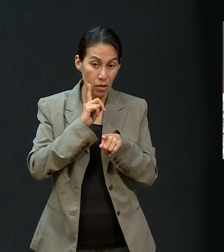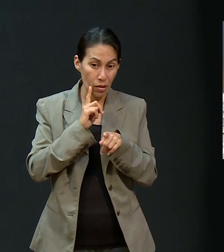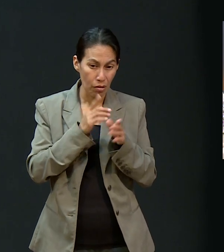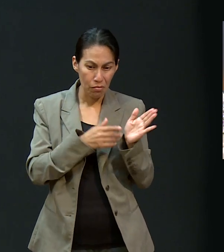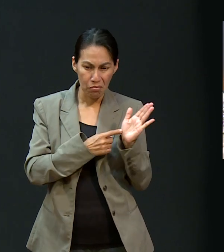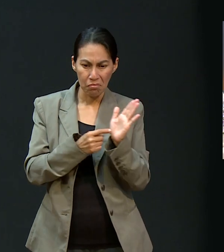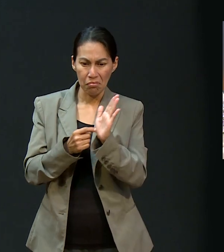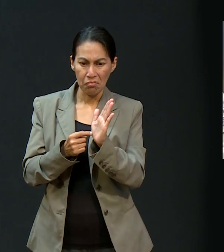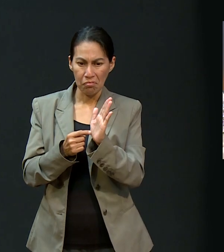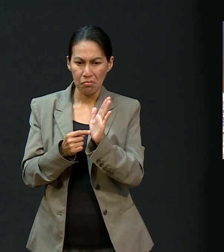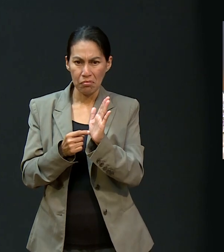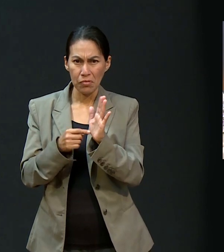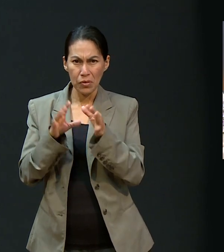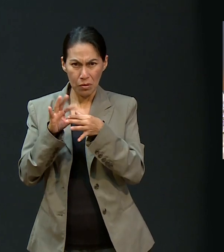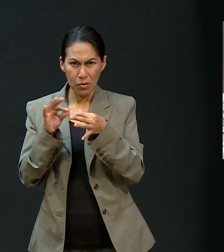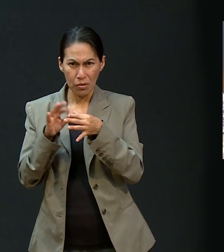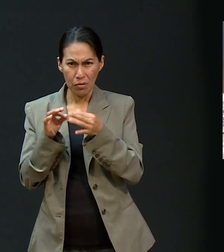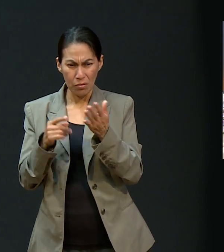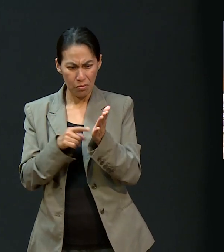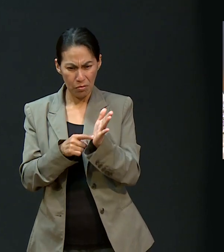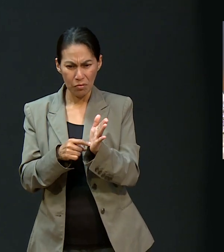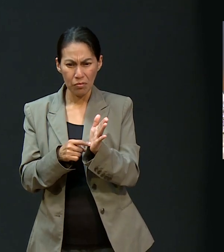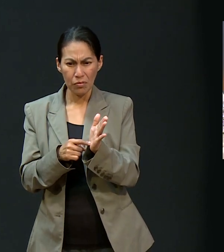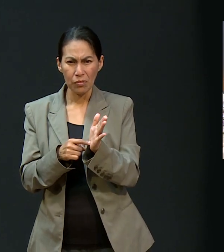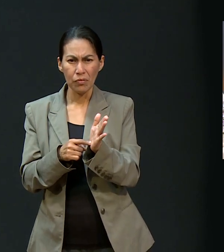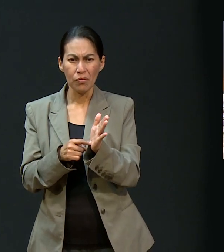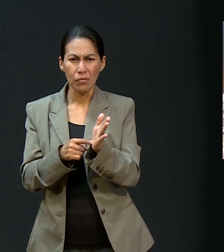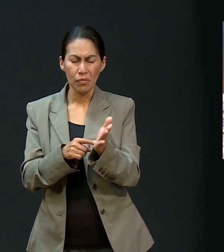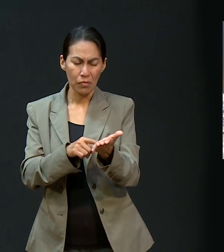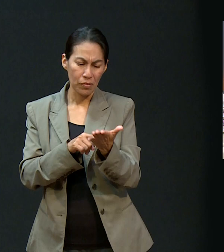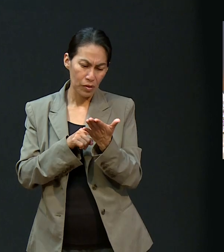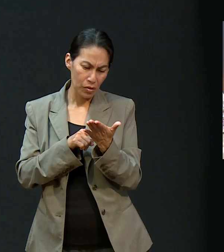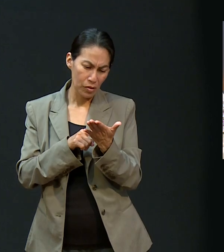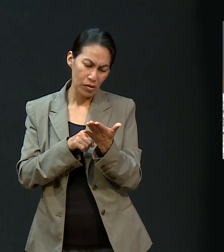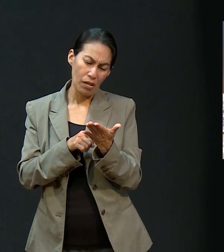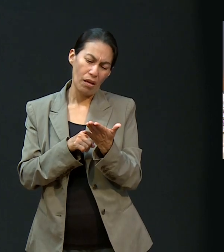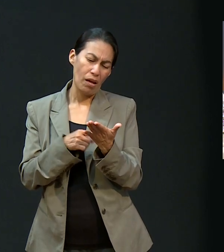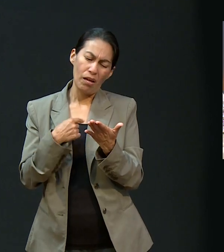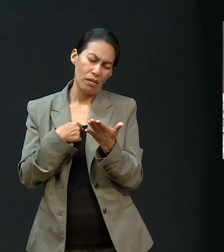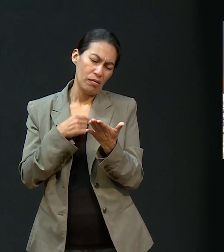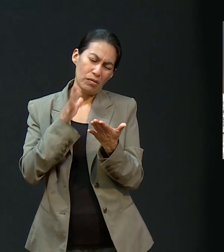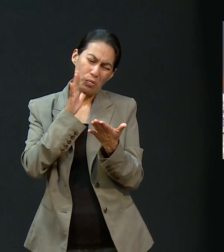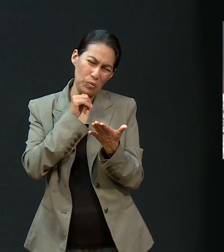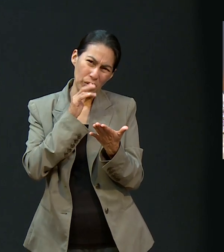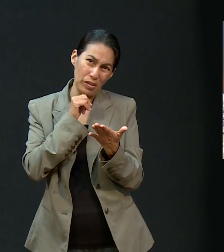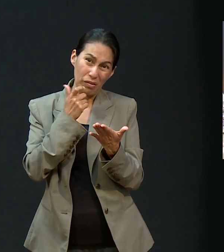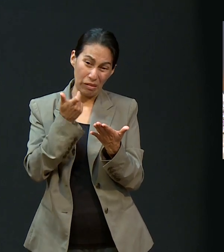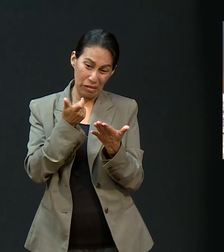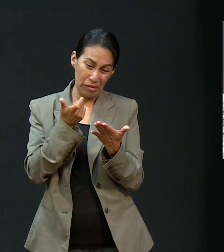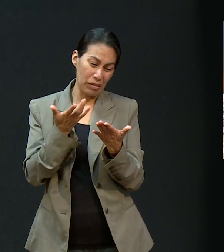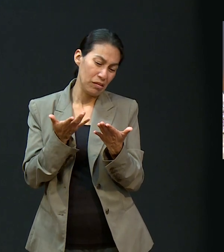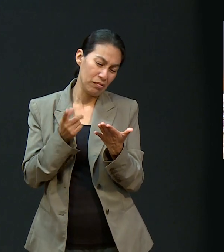Me presentó todo el plan y yo dije, pero es que yo no voy a poder, porque los recursos tal vez me faltan, porque